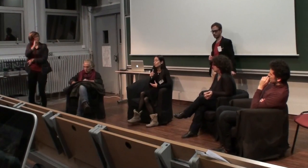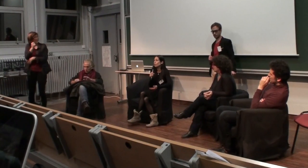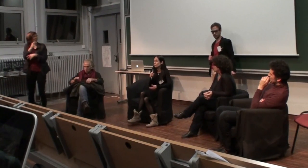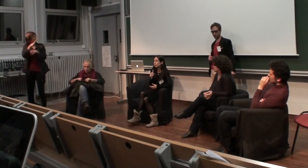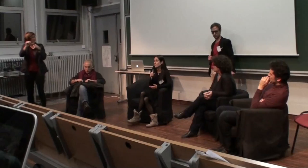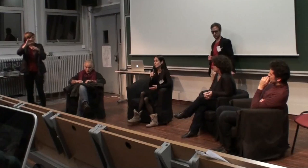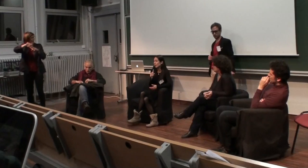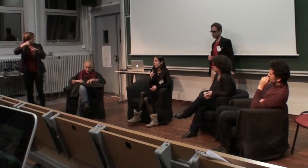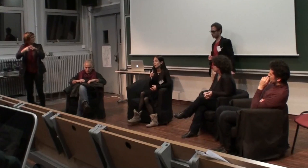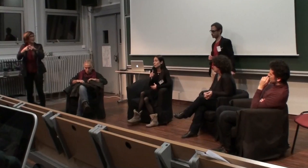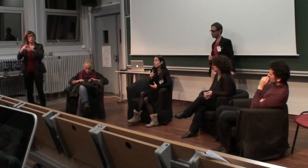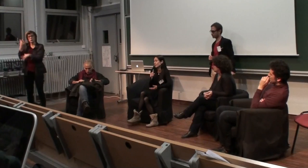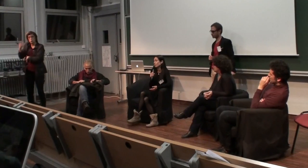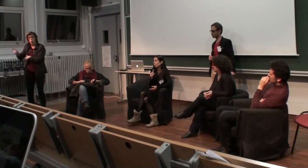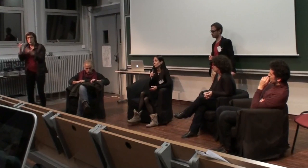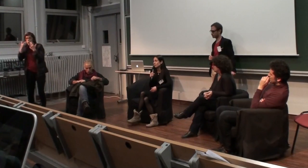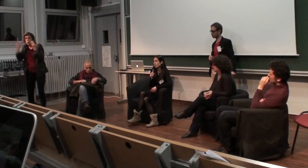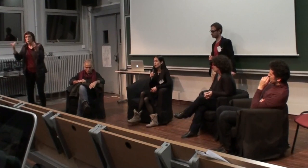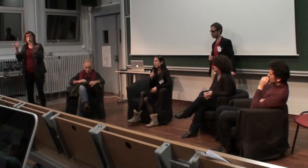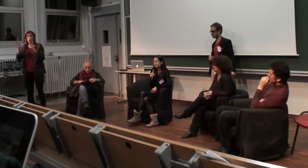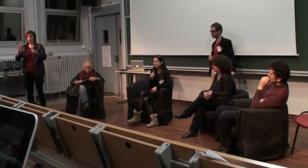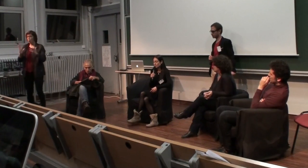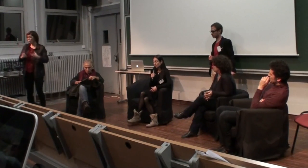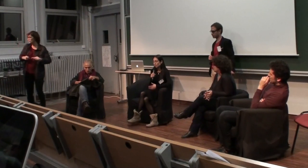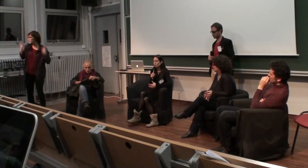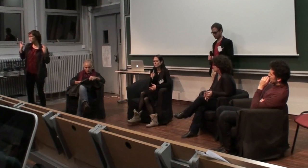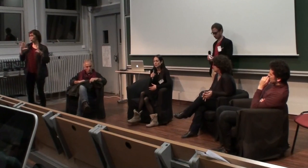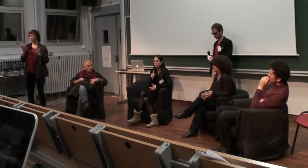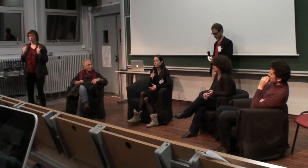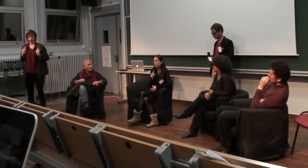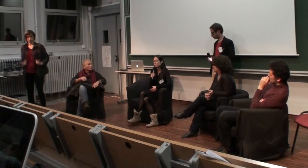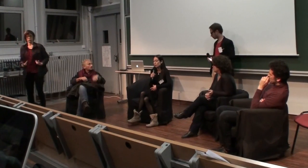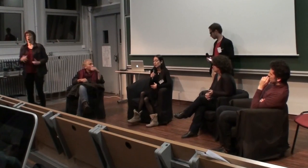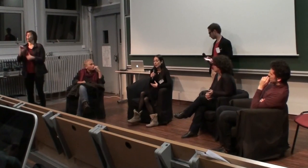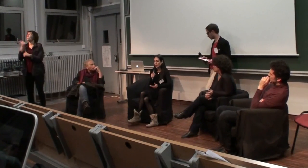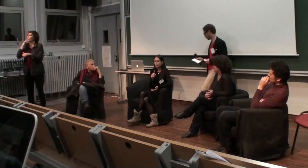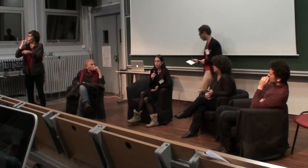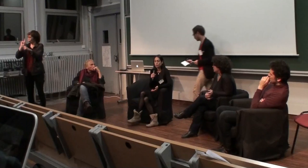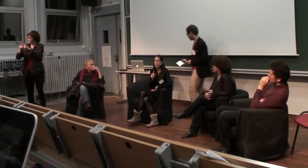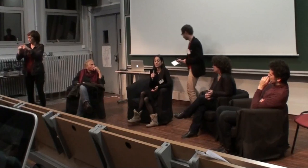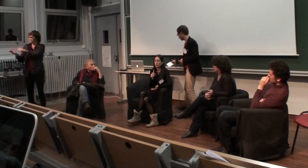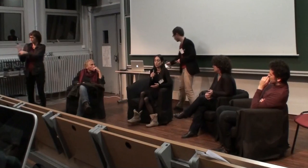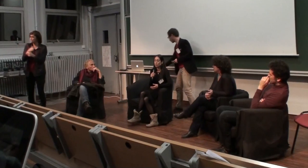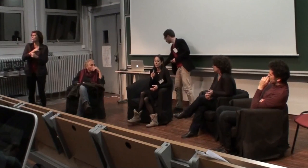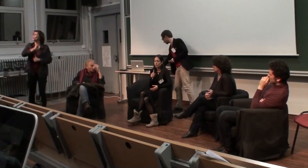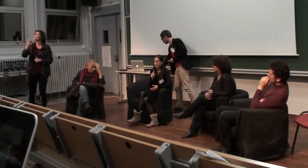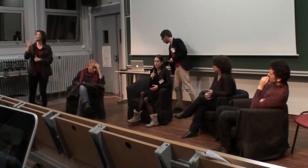la culture qu'ils incarnent, le mode d'être, en fait, qu'ils incarnent. Donc ça, c'était une première chose. Et puis ensuite, on voulait aussi